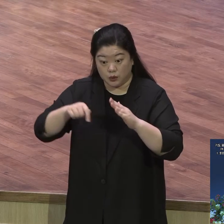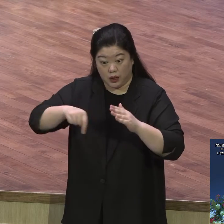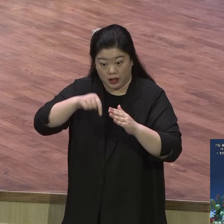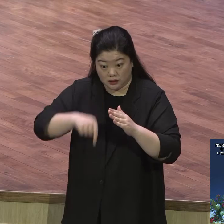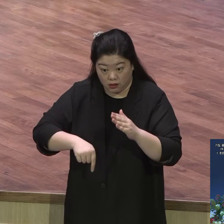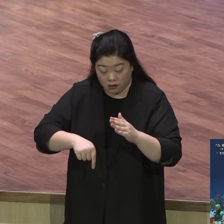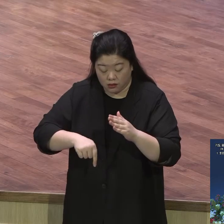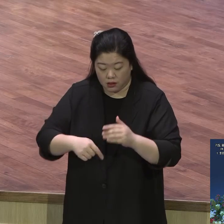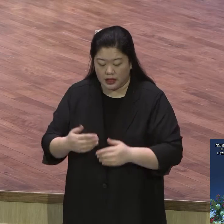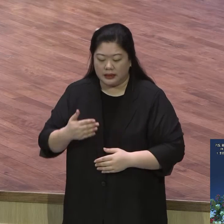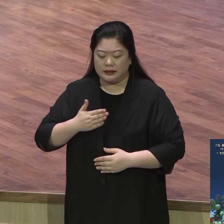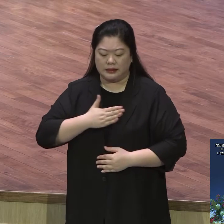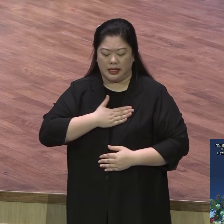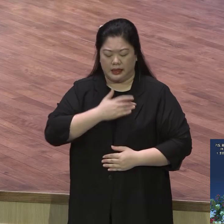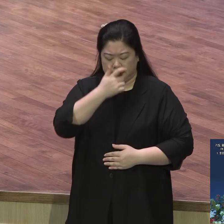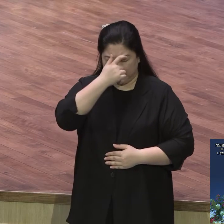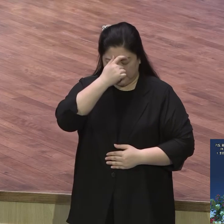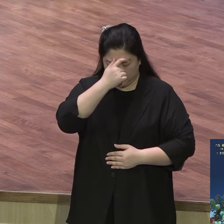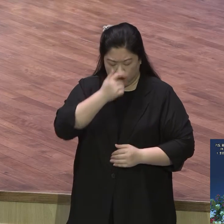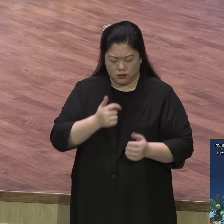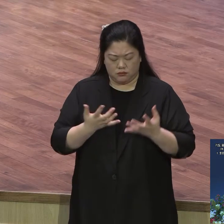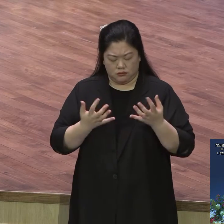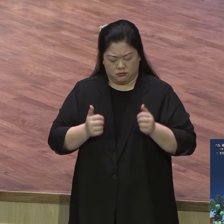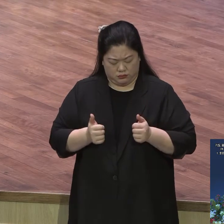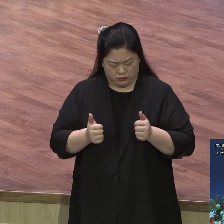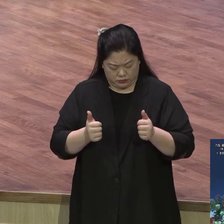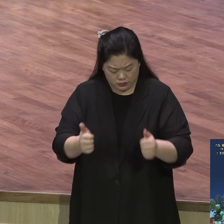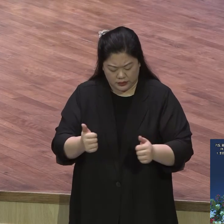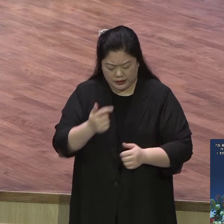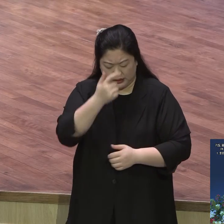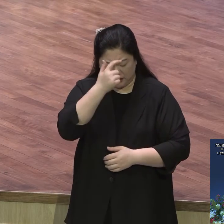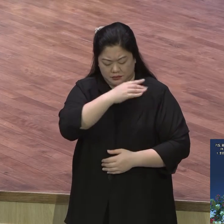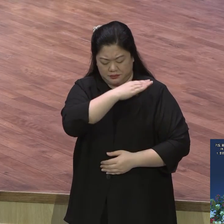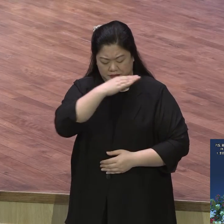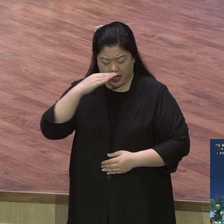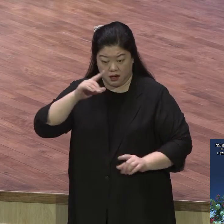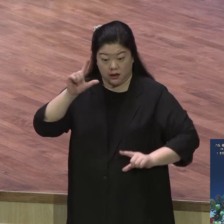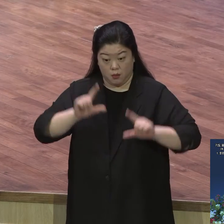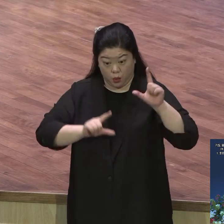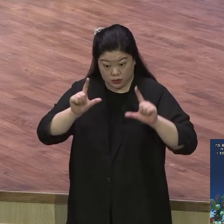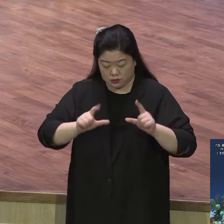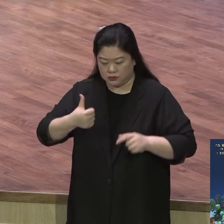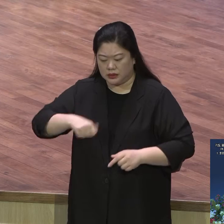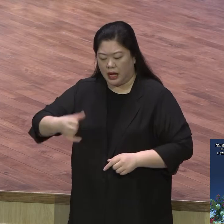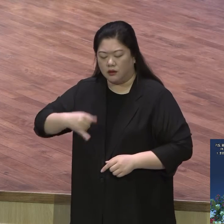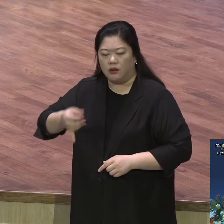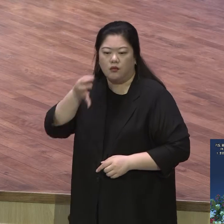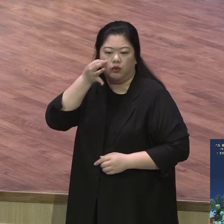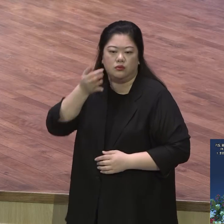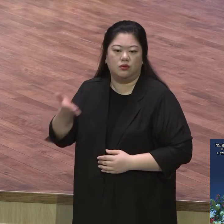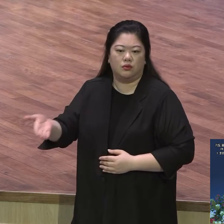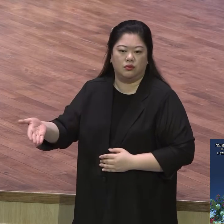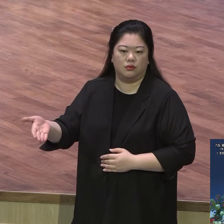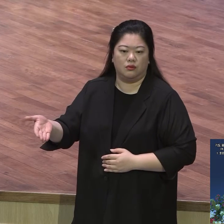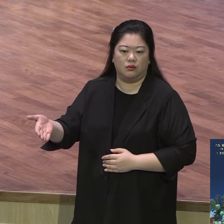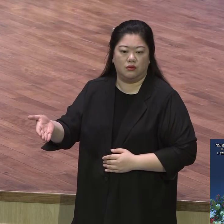소리 우리 어머니의 기도 소리 그거를 여러분이 그 정도로